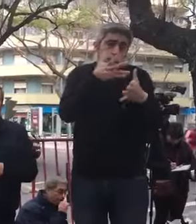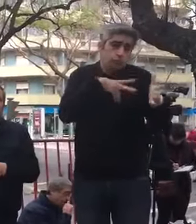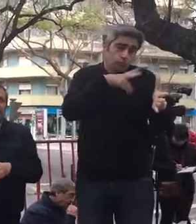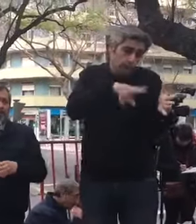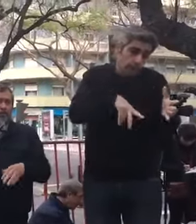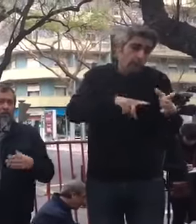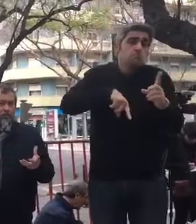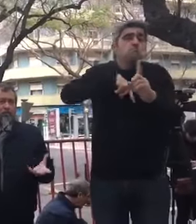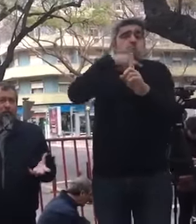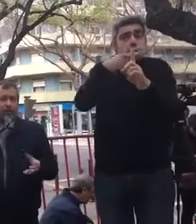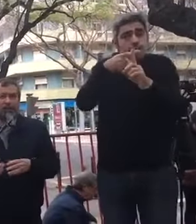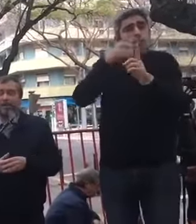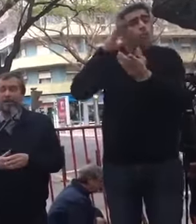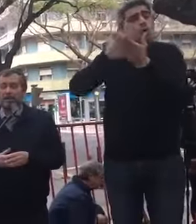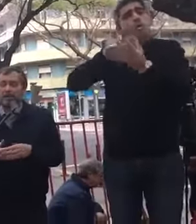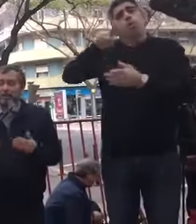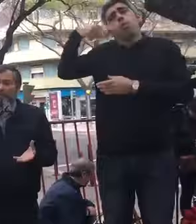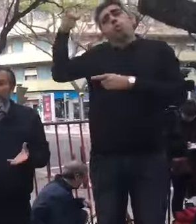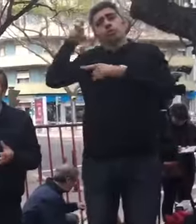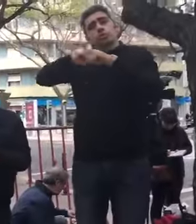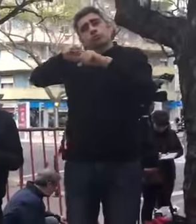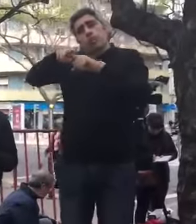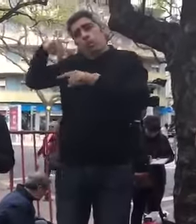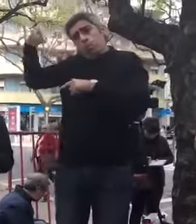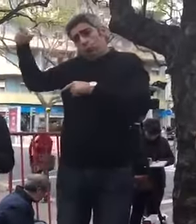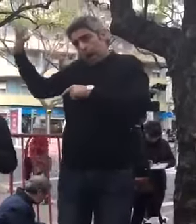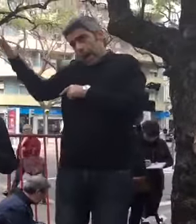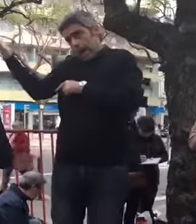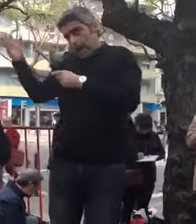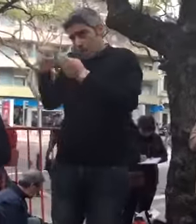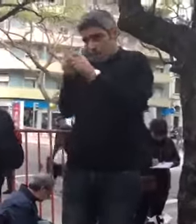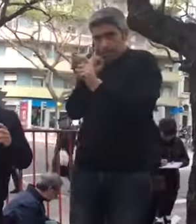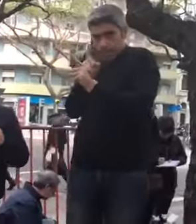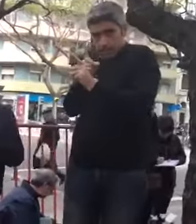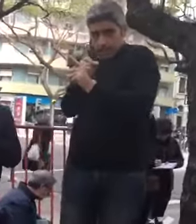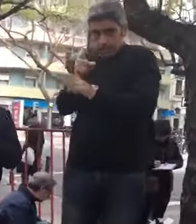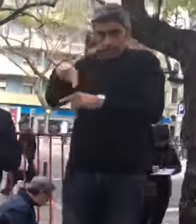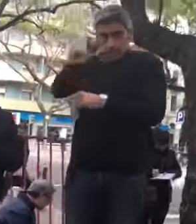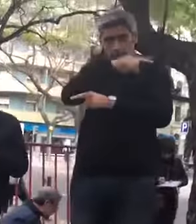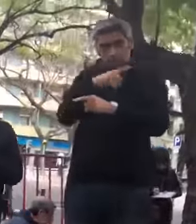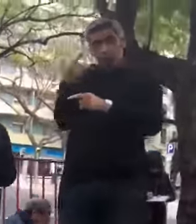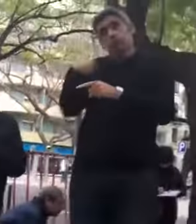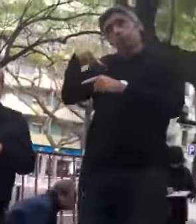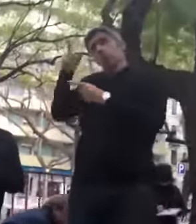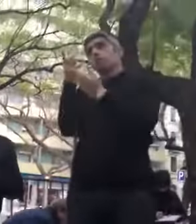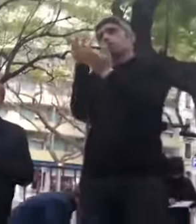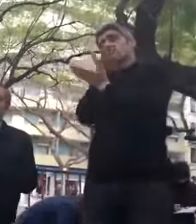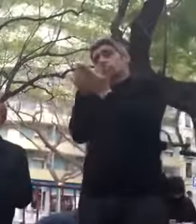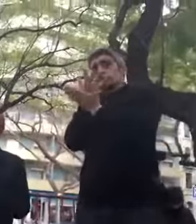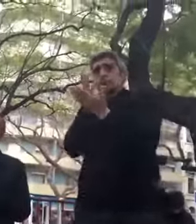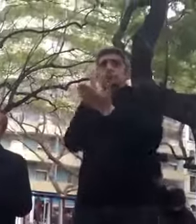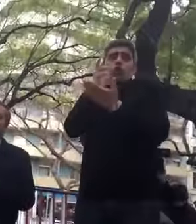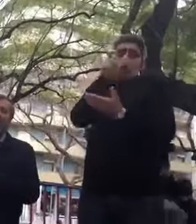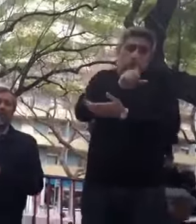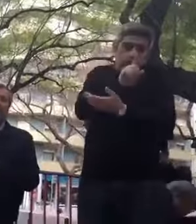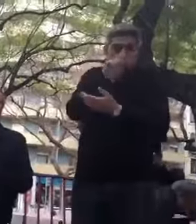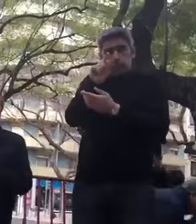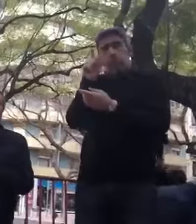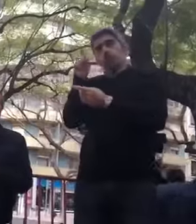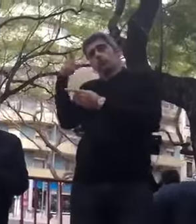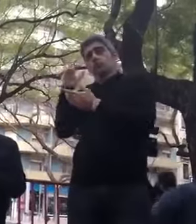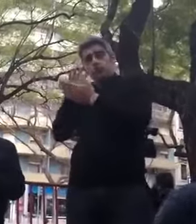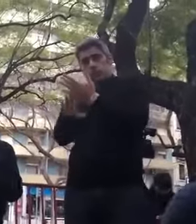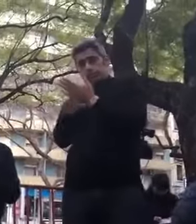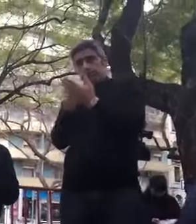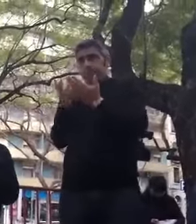portuguesa, como a todos os colegas de outras disciplinas, também noutra negociação que aqui decorre e que tem a ver com